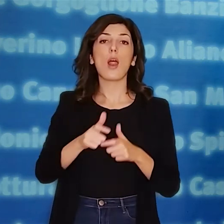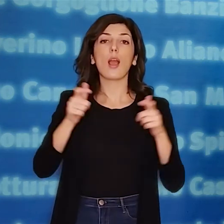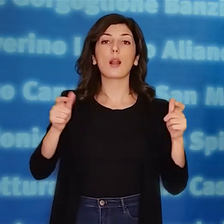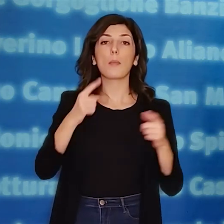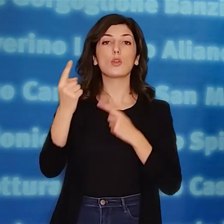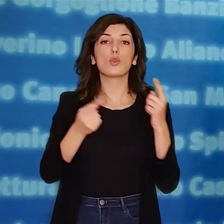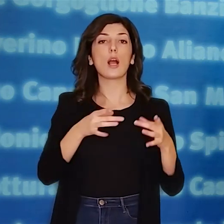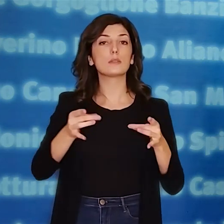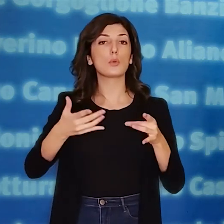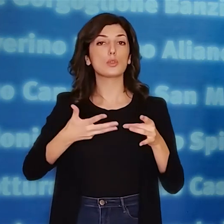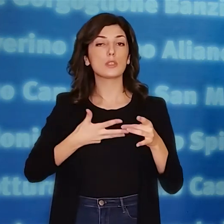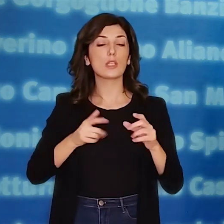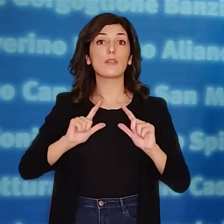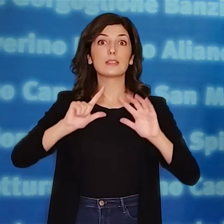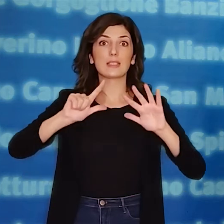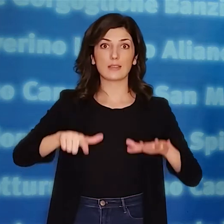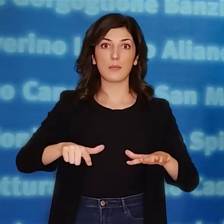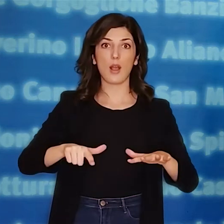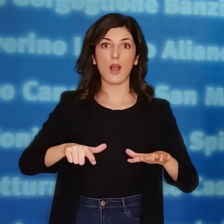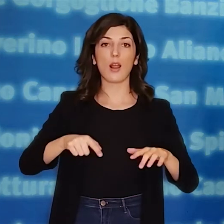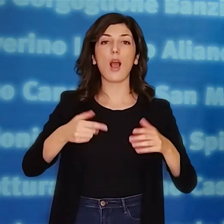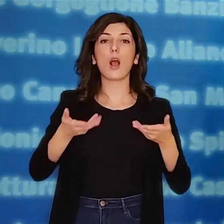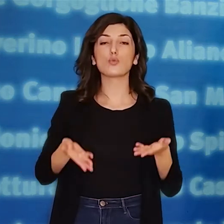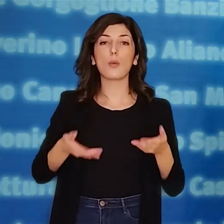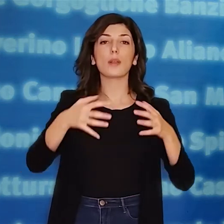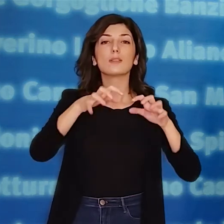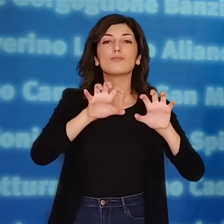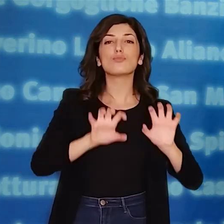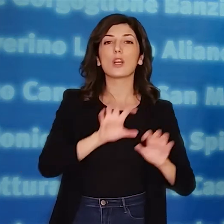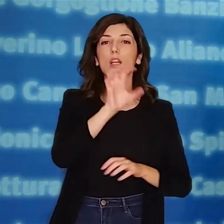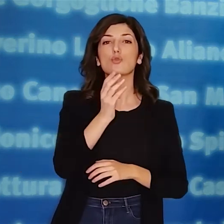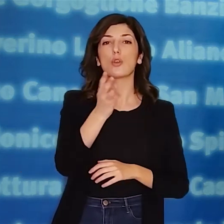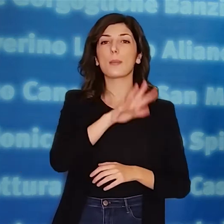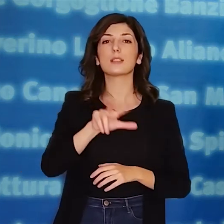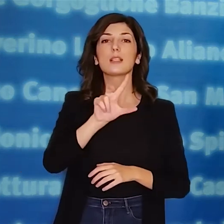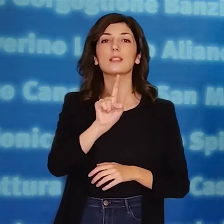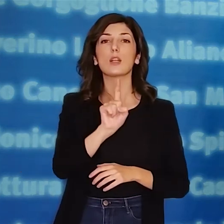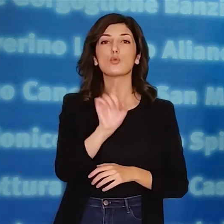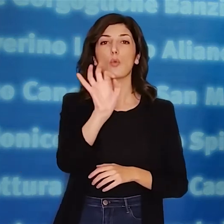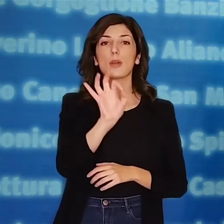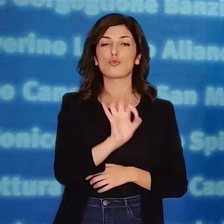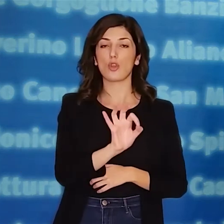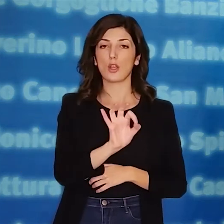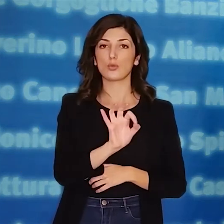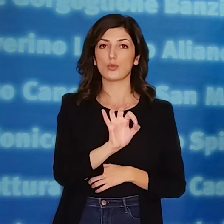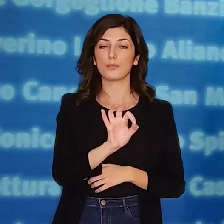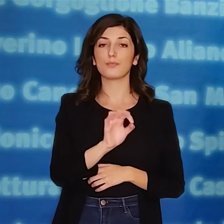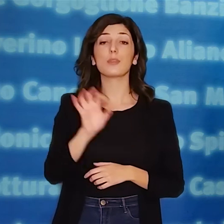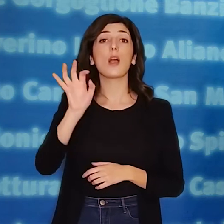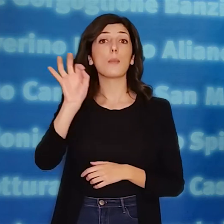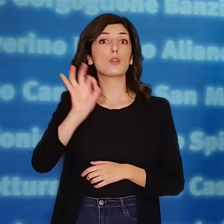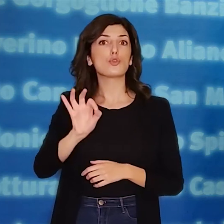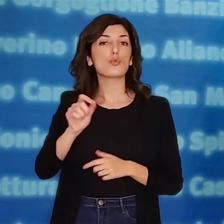di incremento dei casi positivi nella settimana di riferimento scende per la Regione Basilicata al 31%,